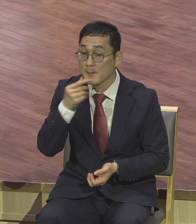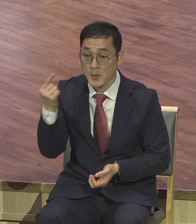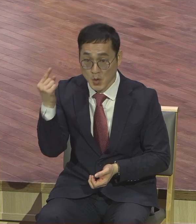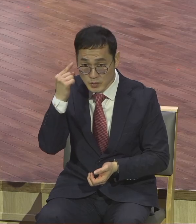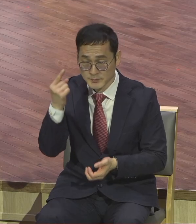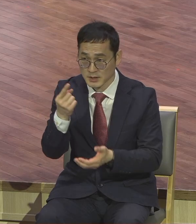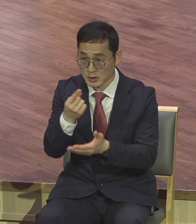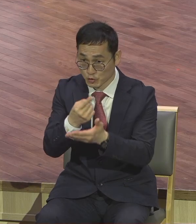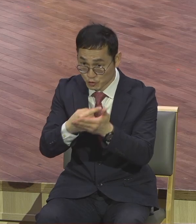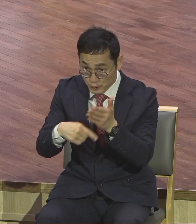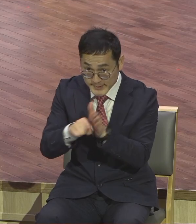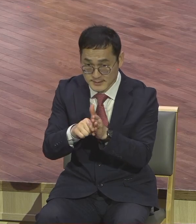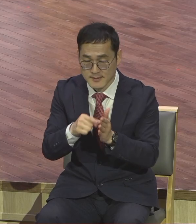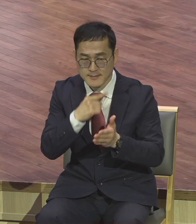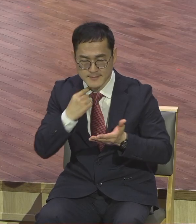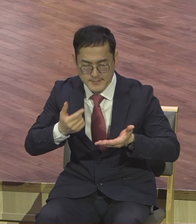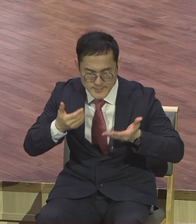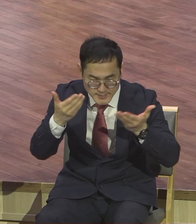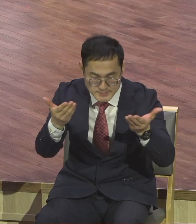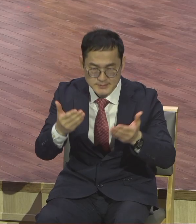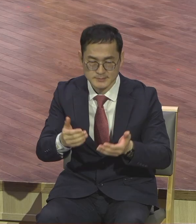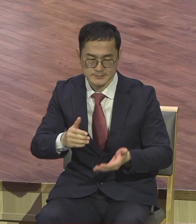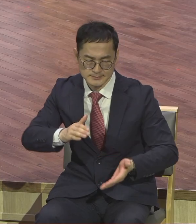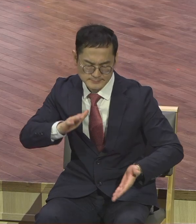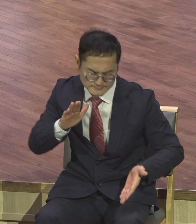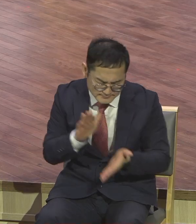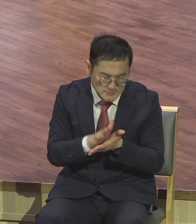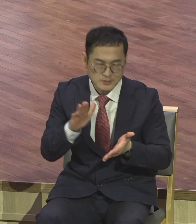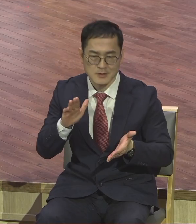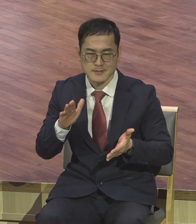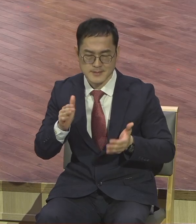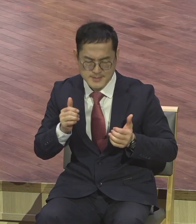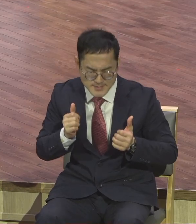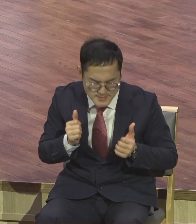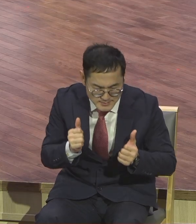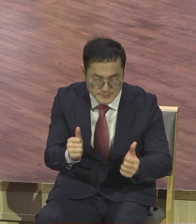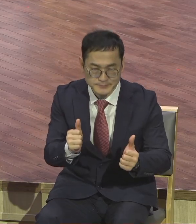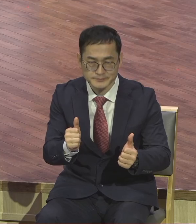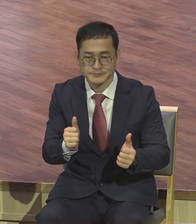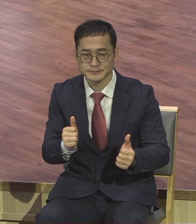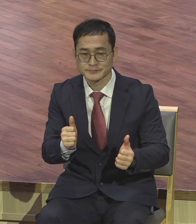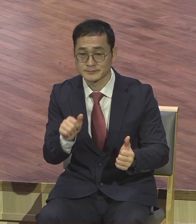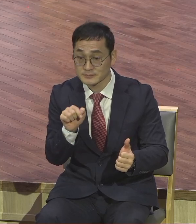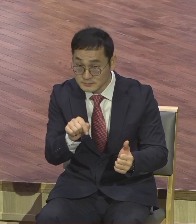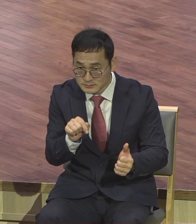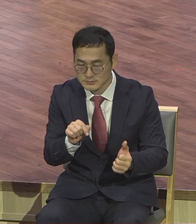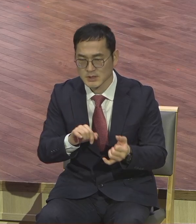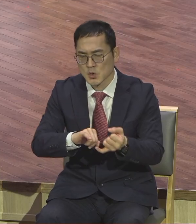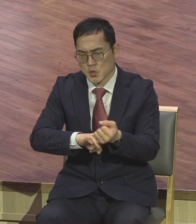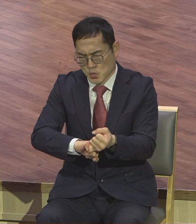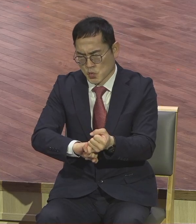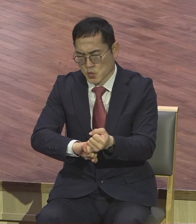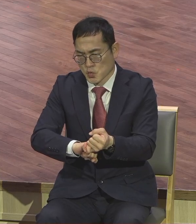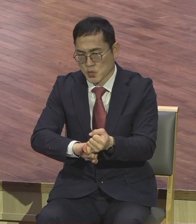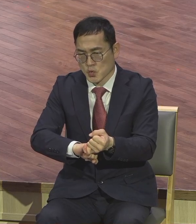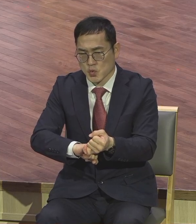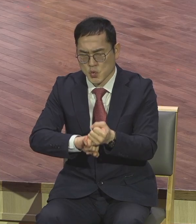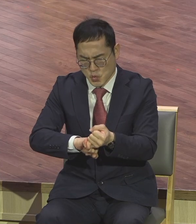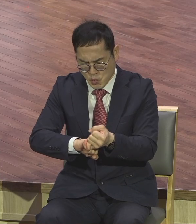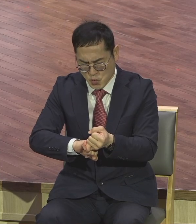헌신 보금을 위한 열정은 절대로 사라져서는 안 됩니다. 보금에 대한 열정 영혼권의 열정